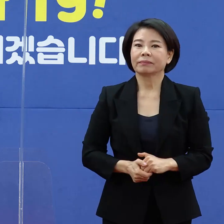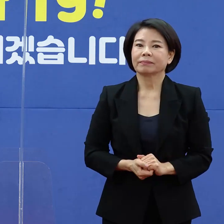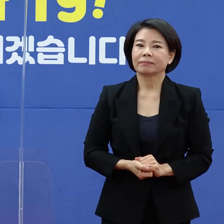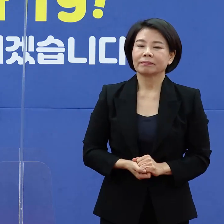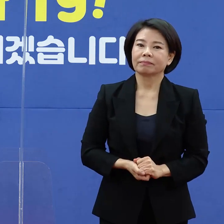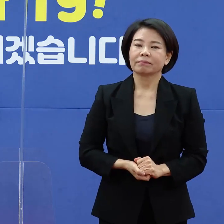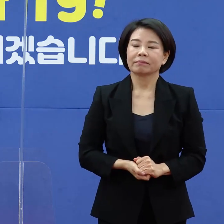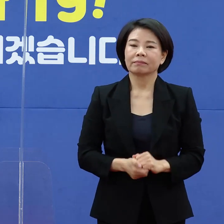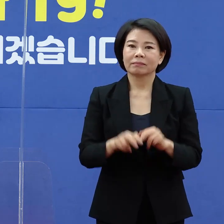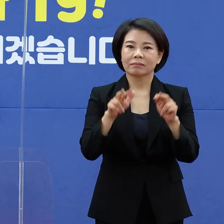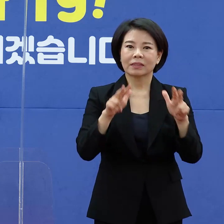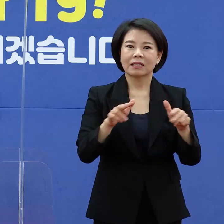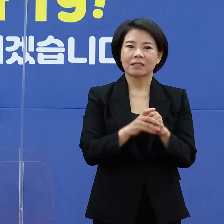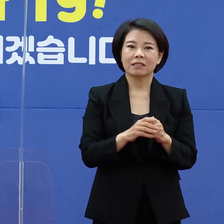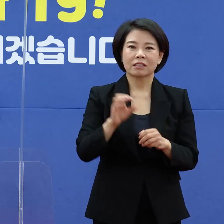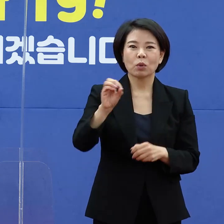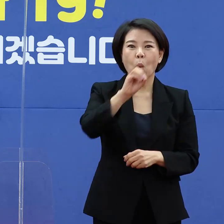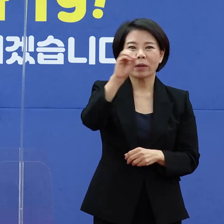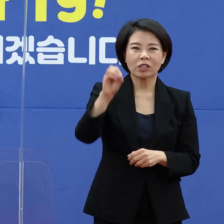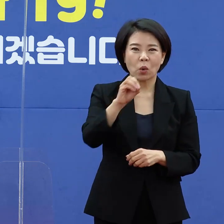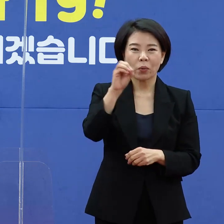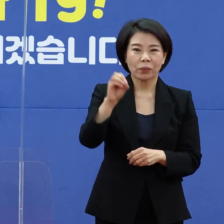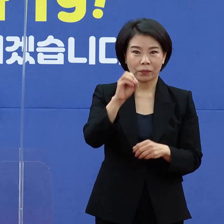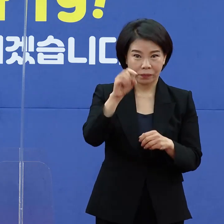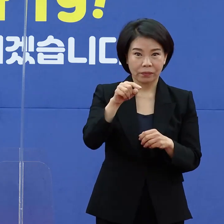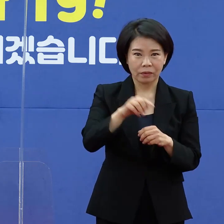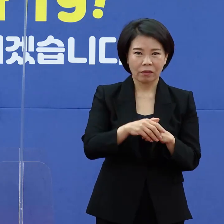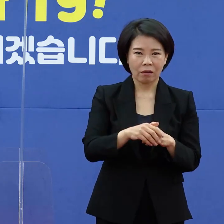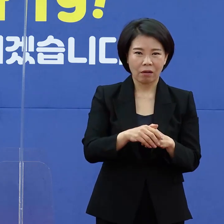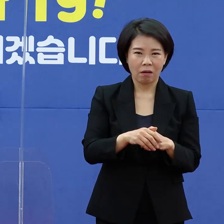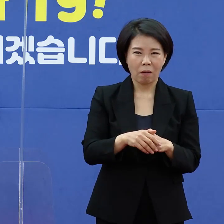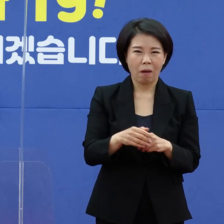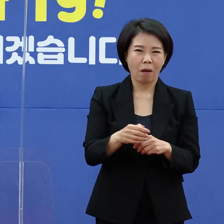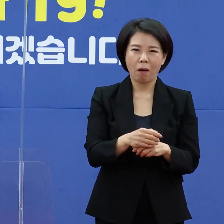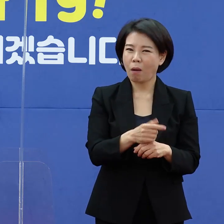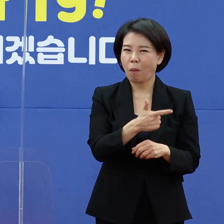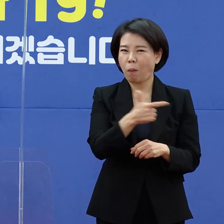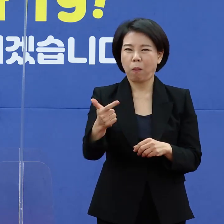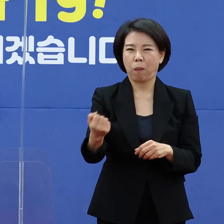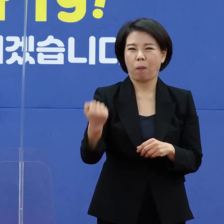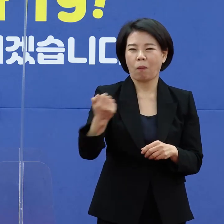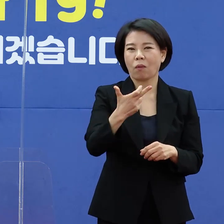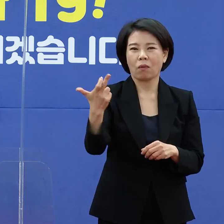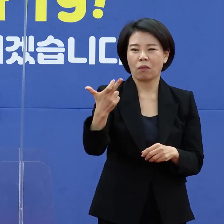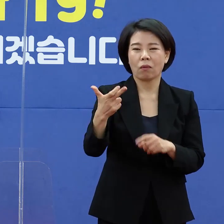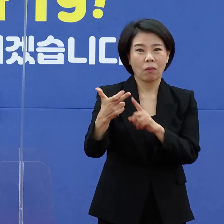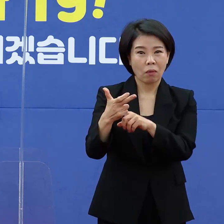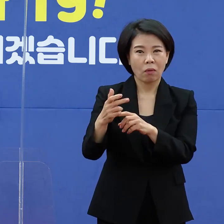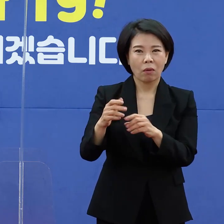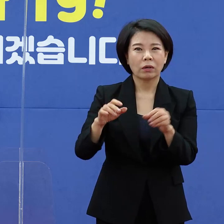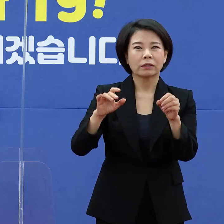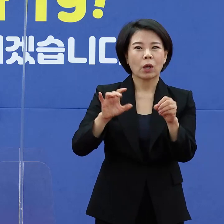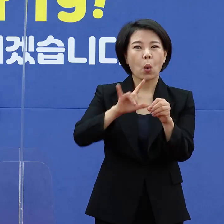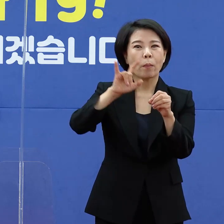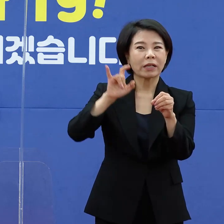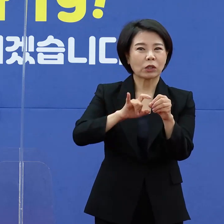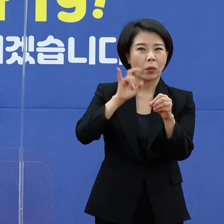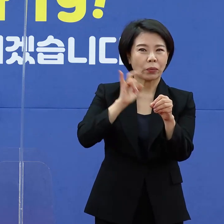지금 오미크론이 우세종이 되면서 이 부분에 대한 임상적인